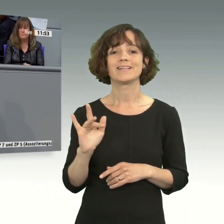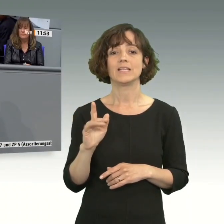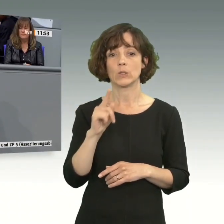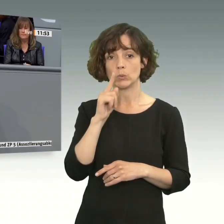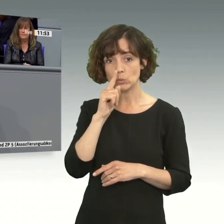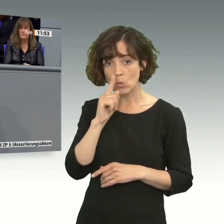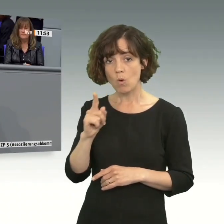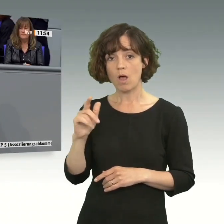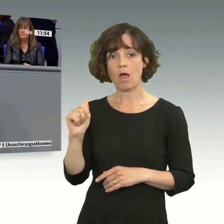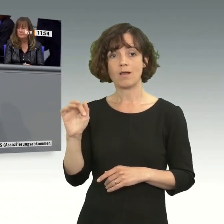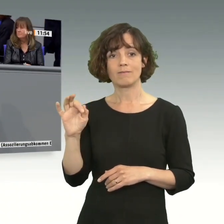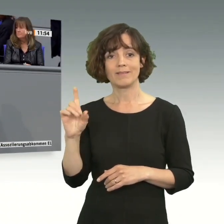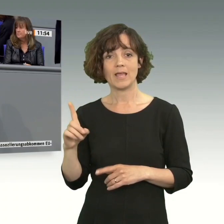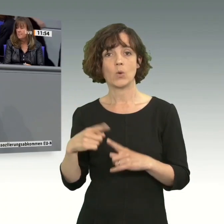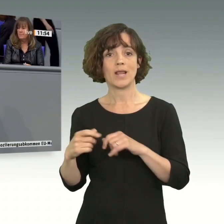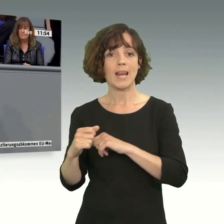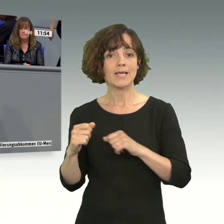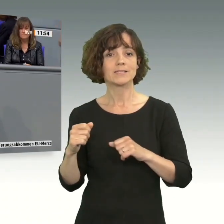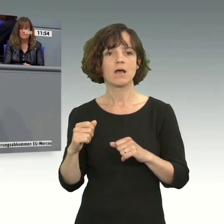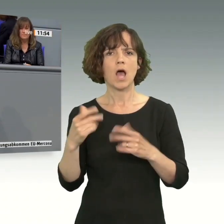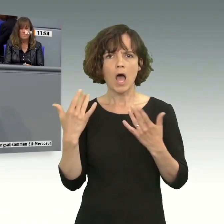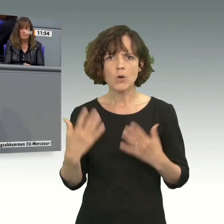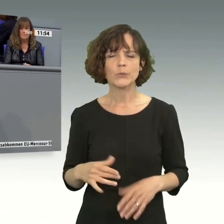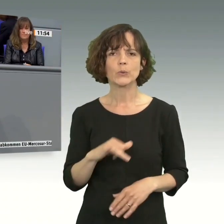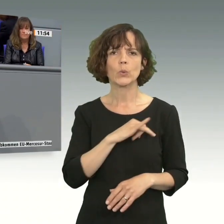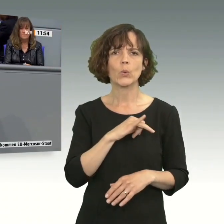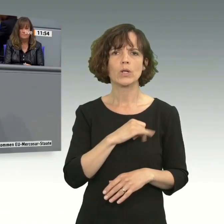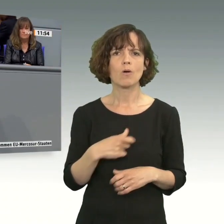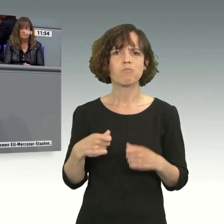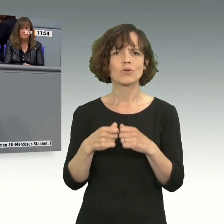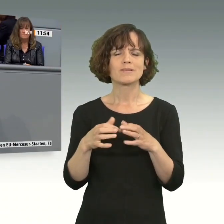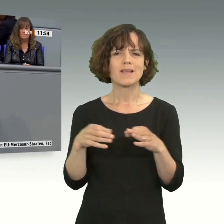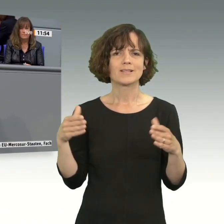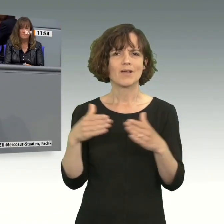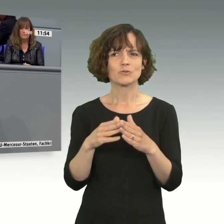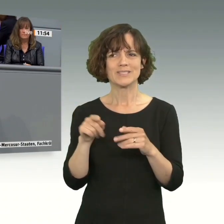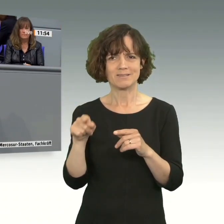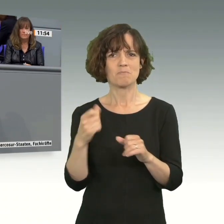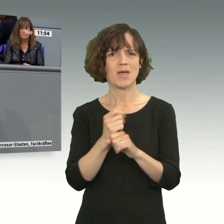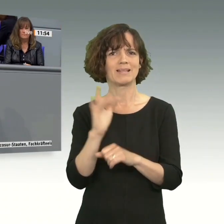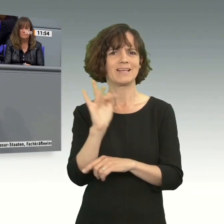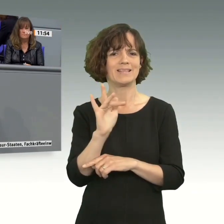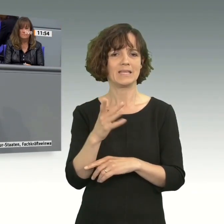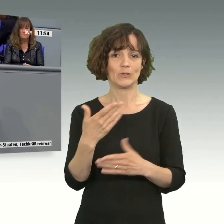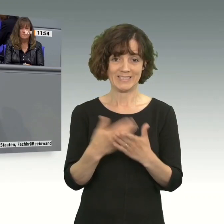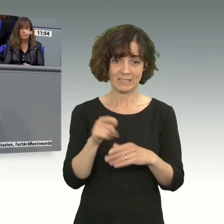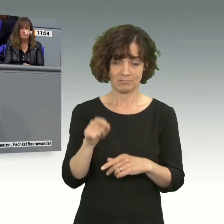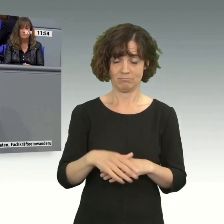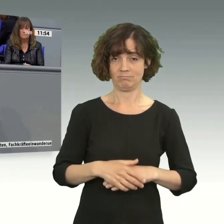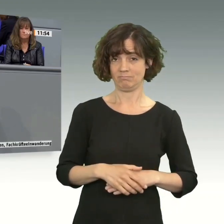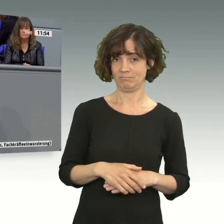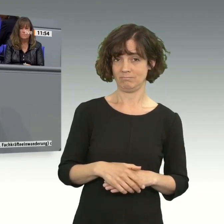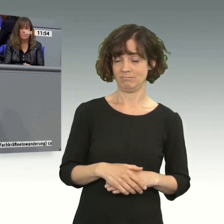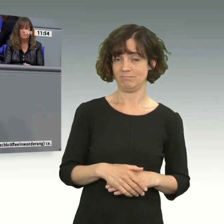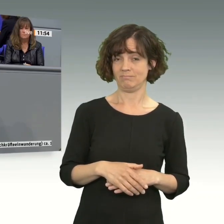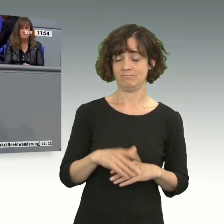nur aus AfD- und Linksfraktionen, sondern ausgerechnet aus der Grünen- und Bundestagsfraktion formuliert. Und das, meine Damen und Herren, gibt kein